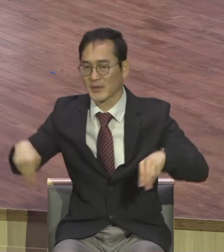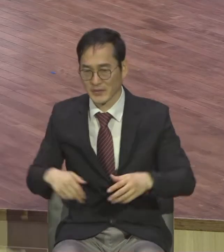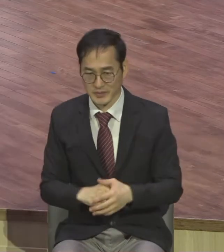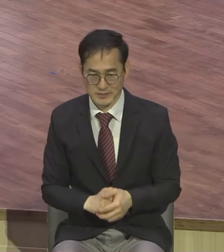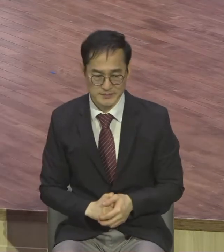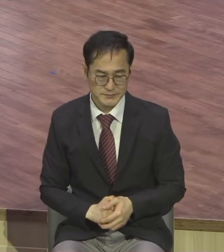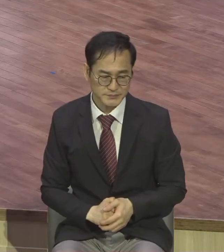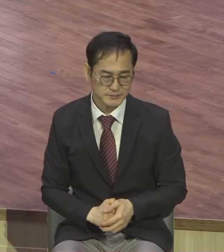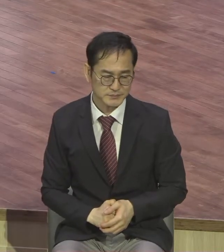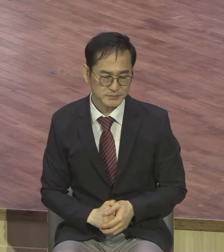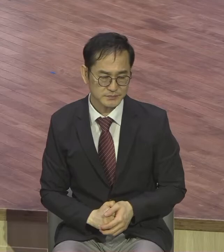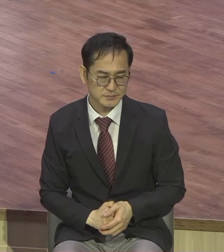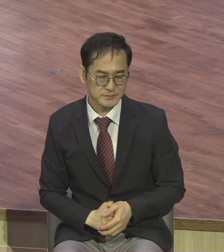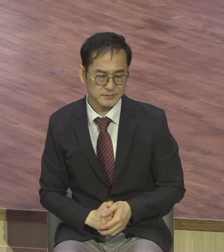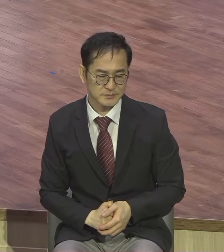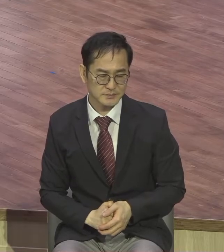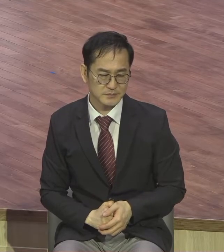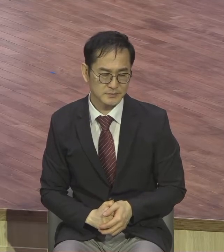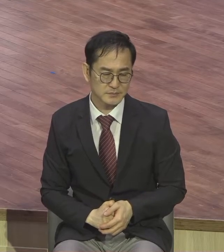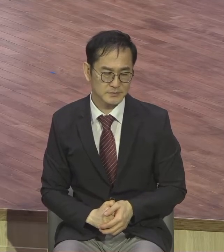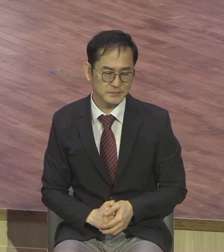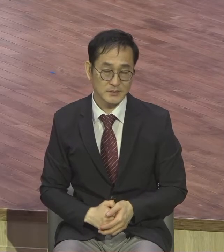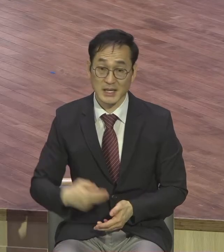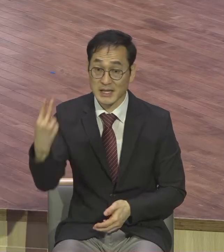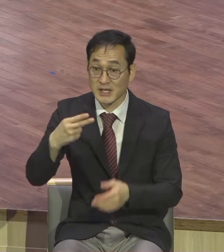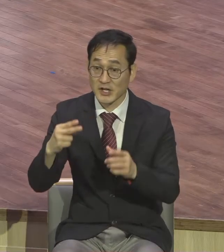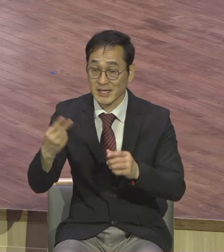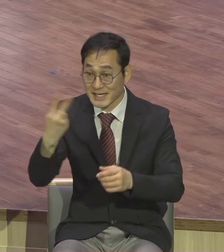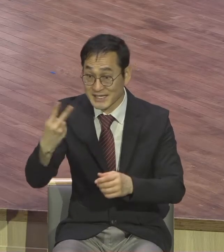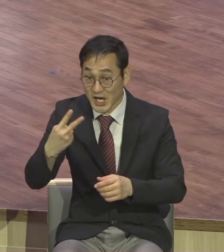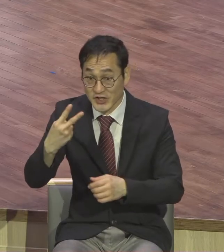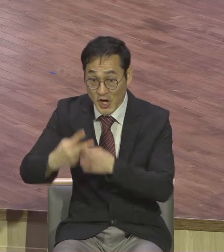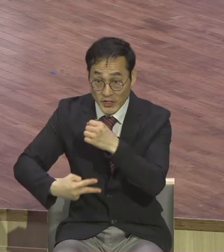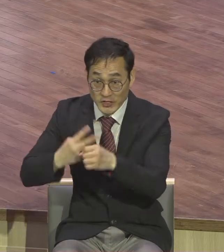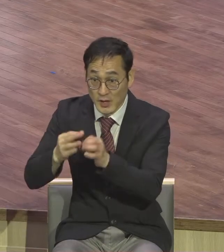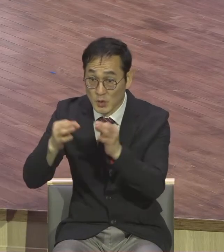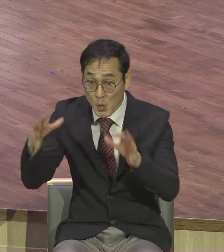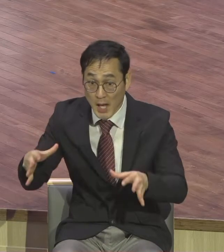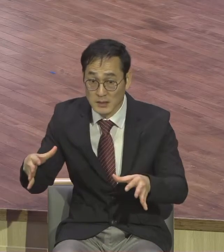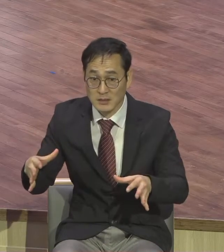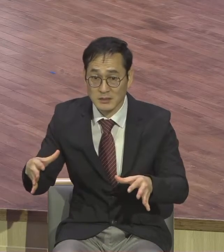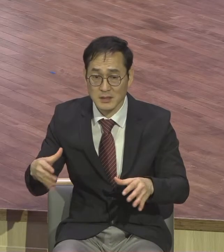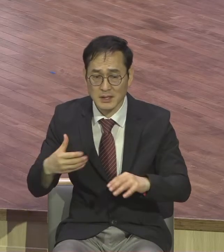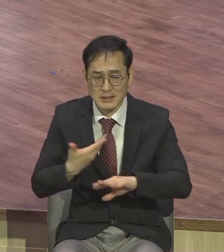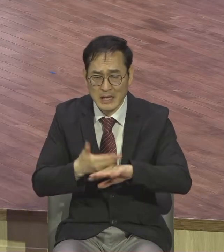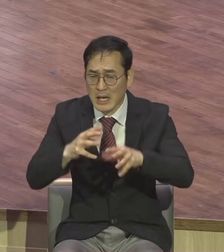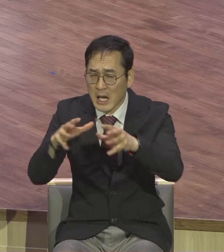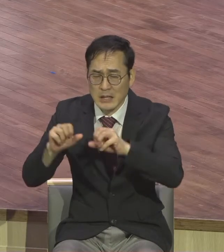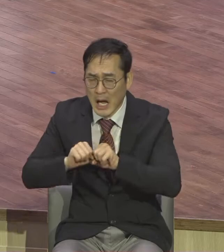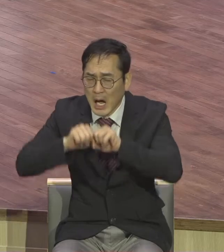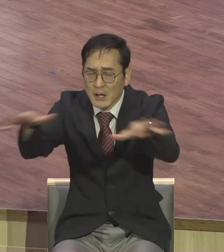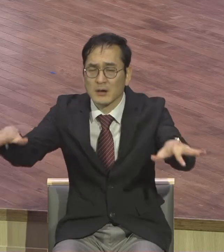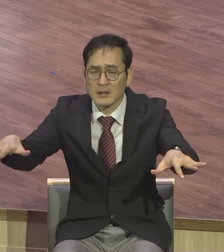몇 수 천 대를 이어서 2000년 동안 그래도 이스라엘이니까 모인 겁니다 성경 그대로입니다